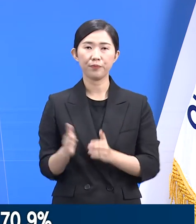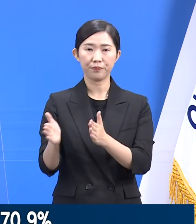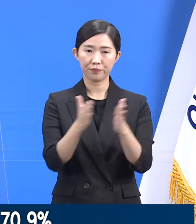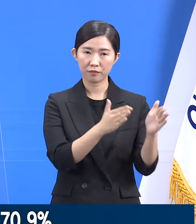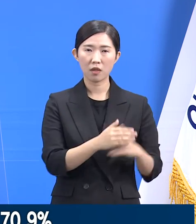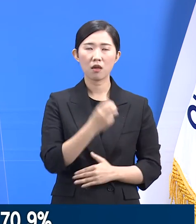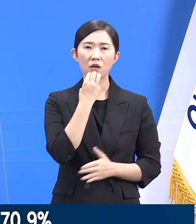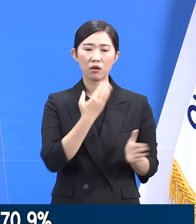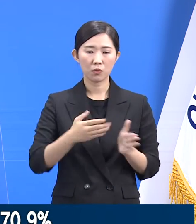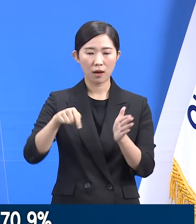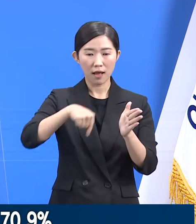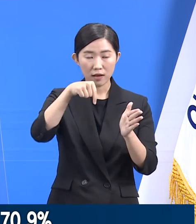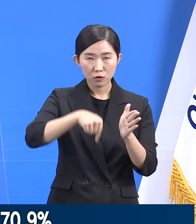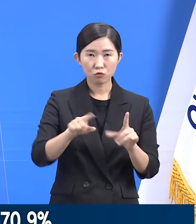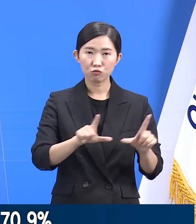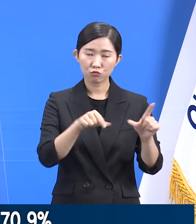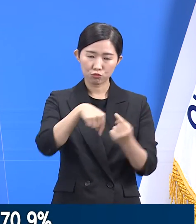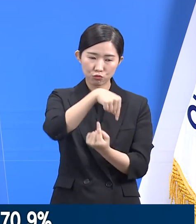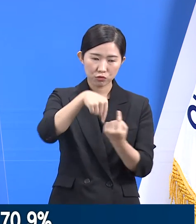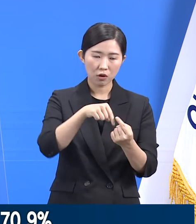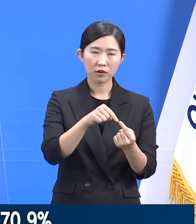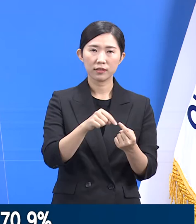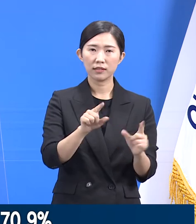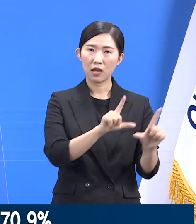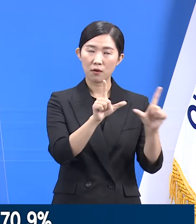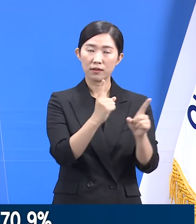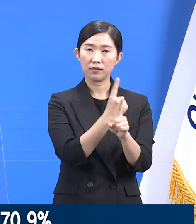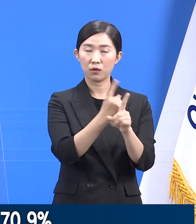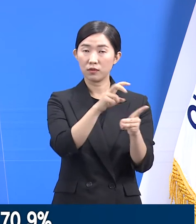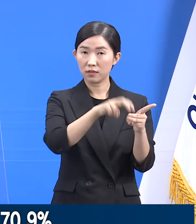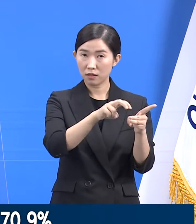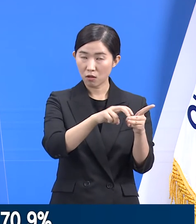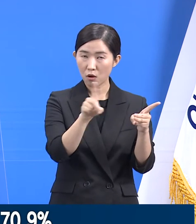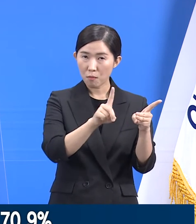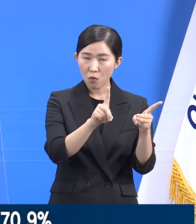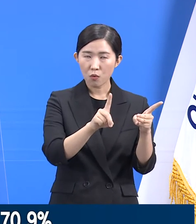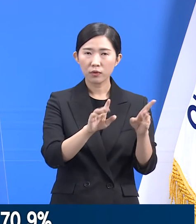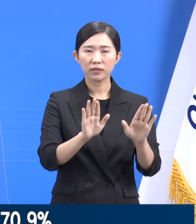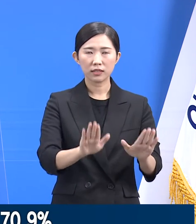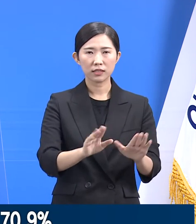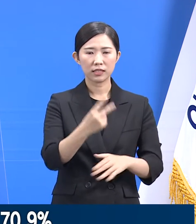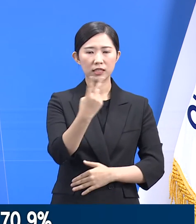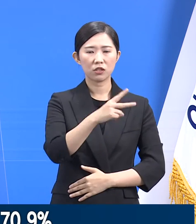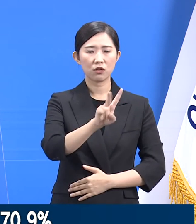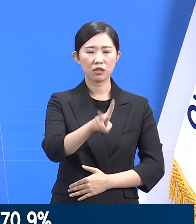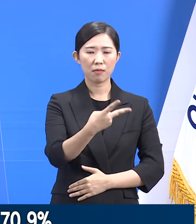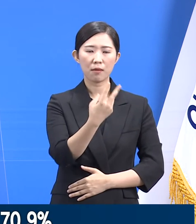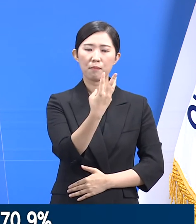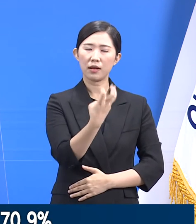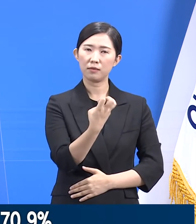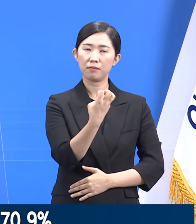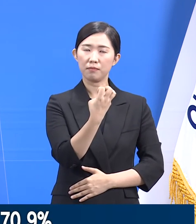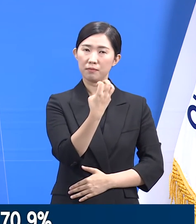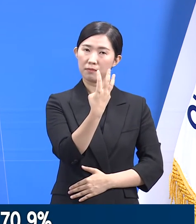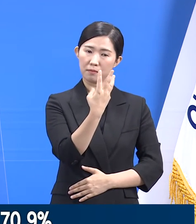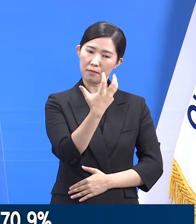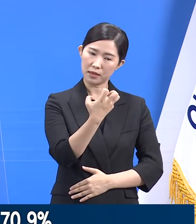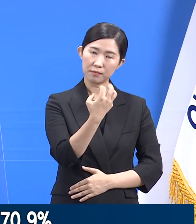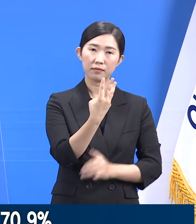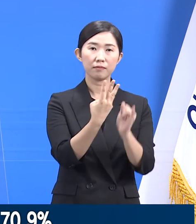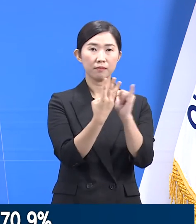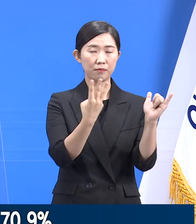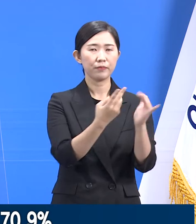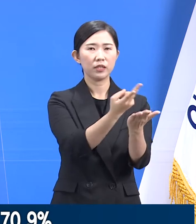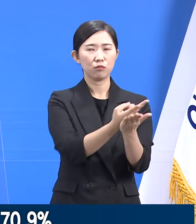11개 생활치료센터에는 8월 23일 18시 기준 2,283명이 입소해 있으며 현재 가동률은